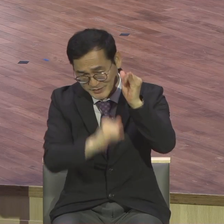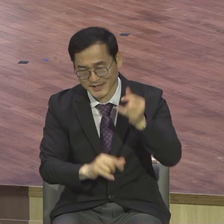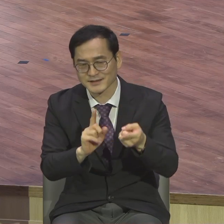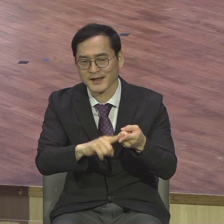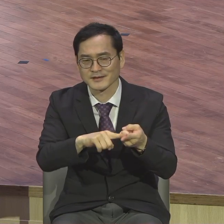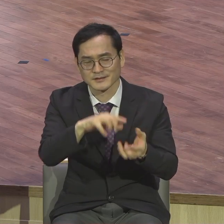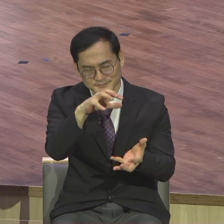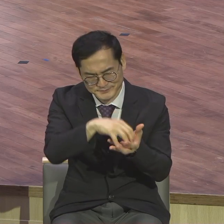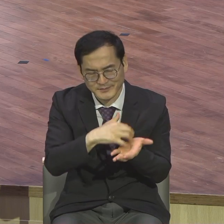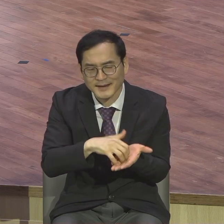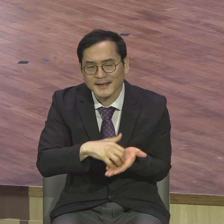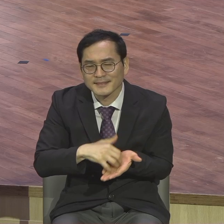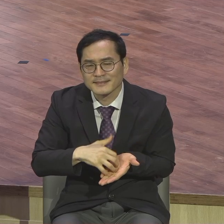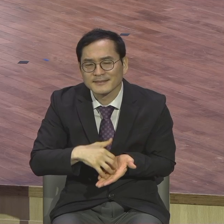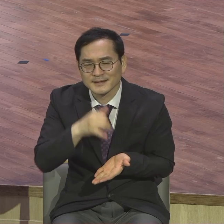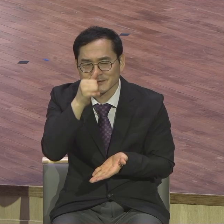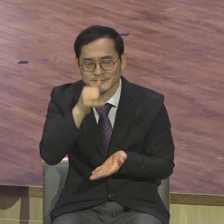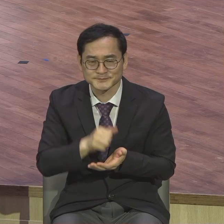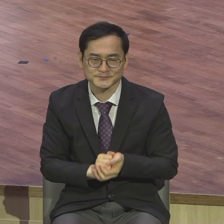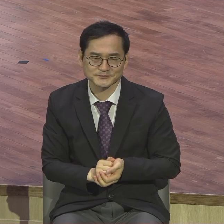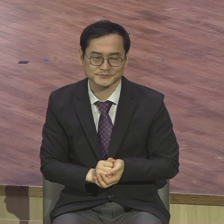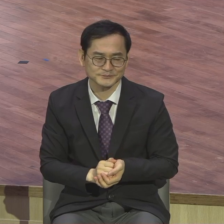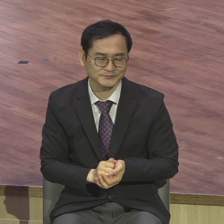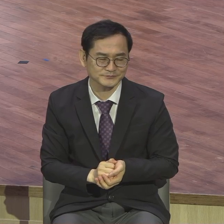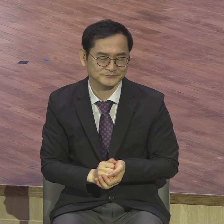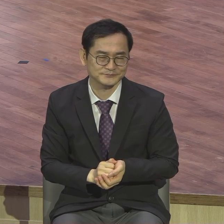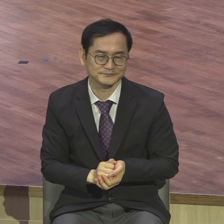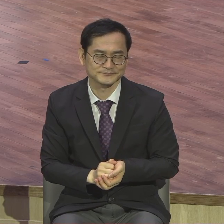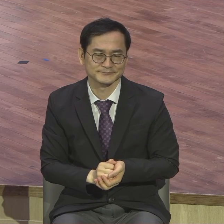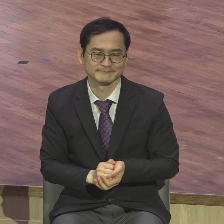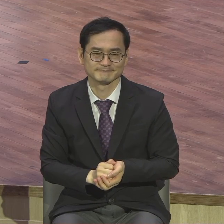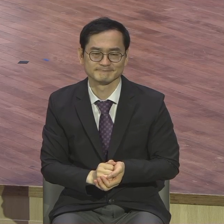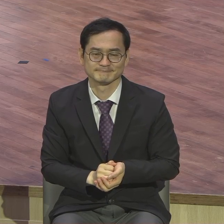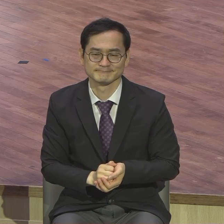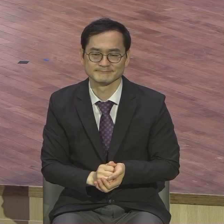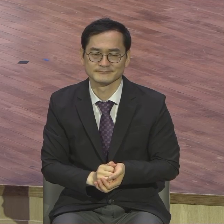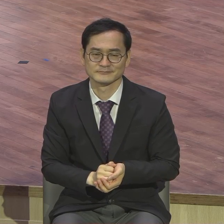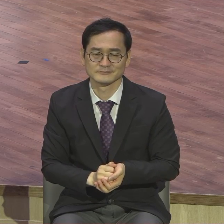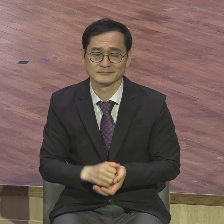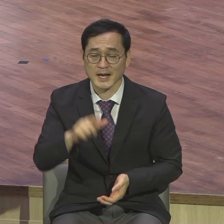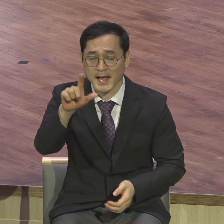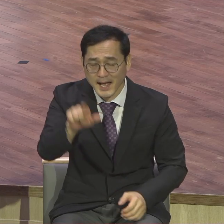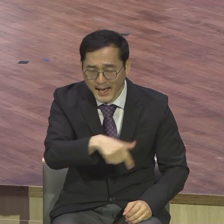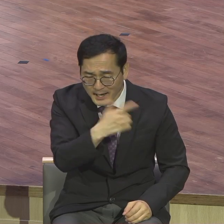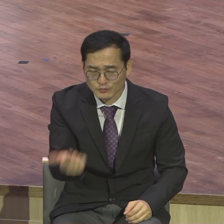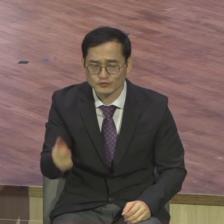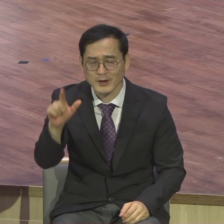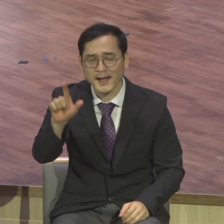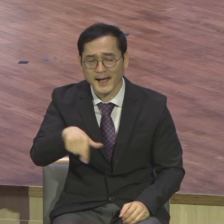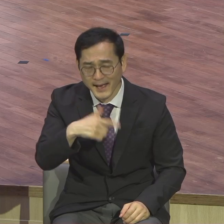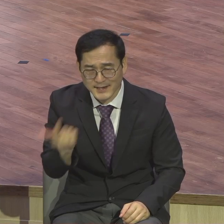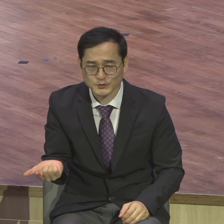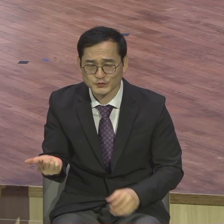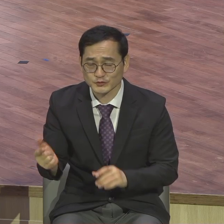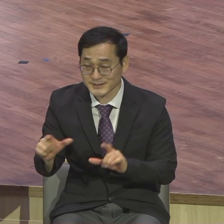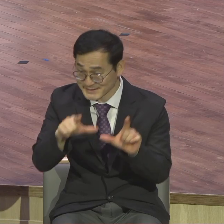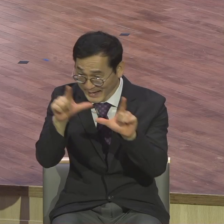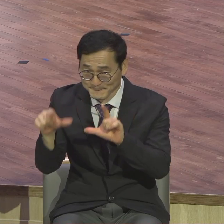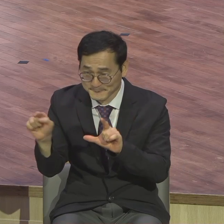하루하루 하루하루의 이 전부의 삶이 다 결산의 시간표라는